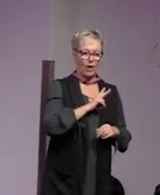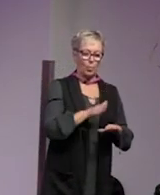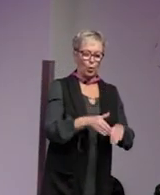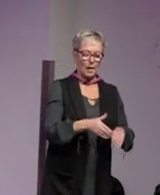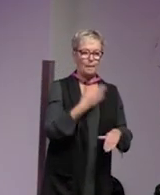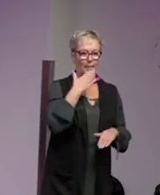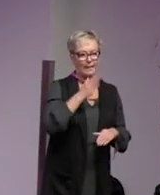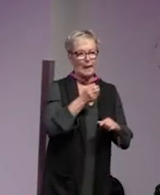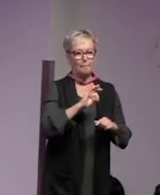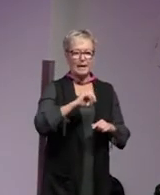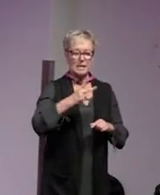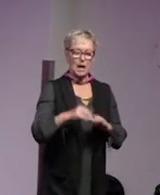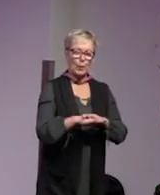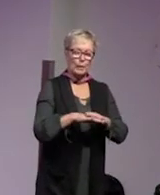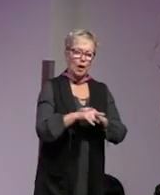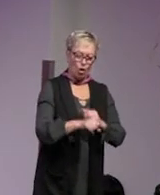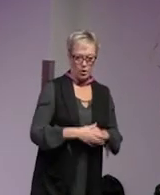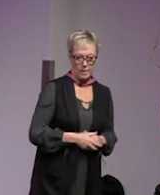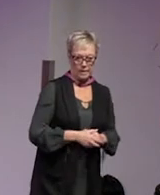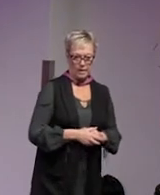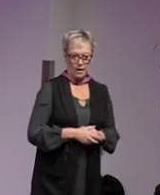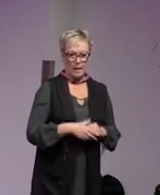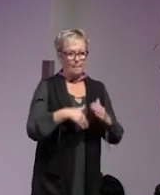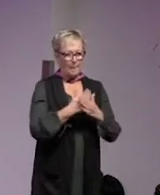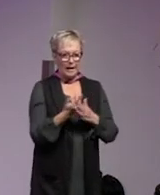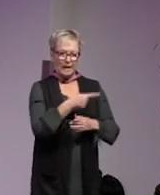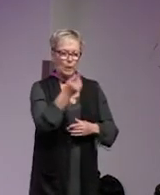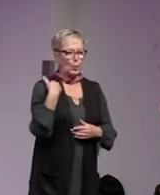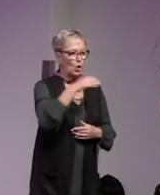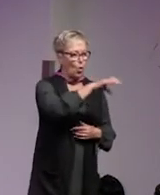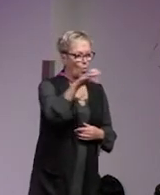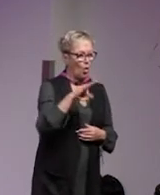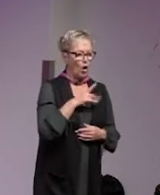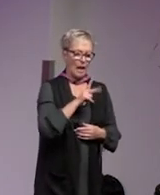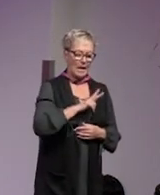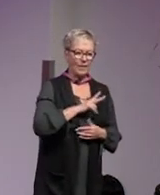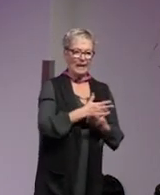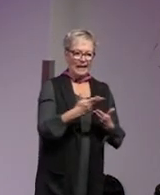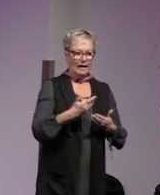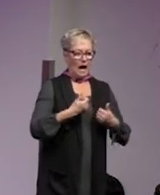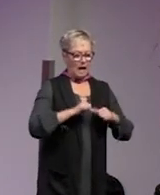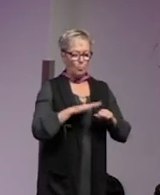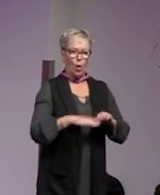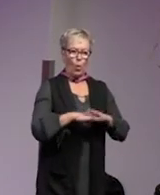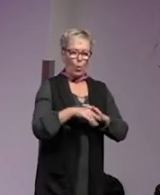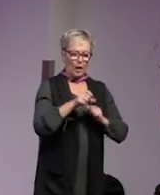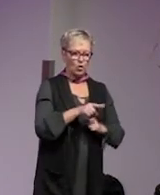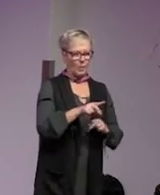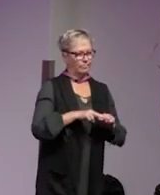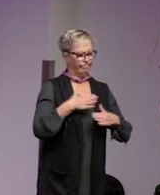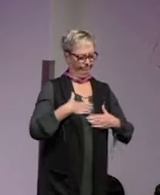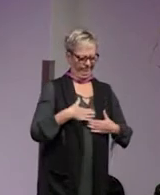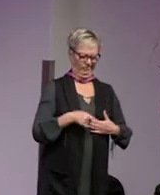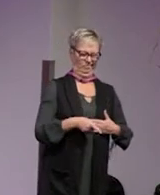bättre empiriska underlag media och ni ute i kommunen har ett ansvar att inte agera på underlag som ni intuitivt